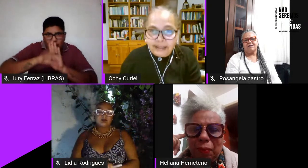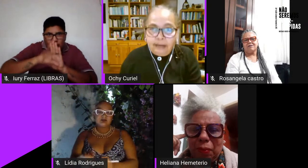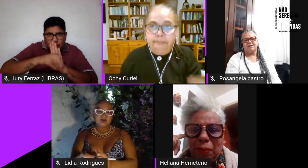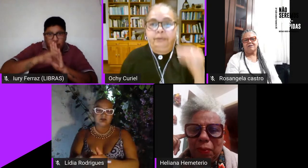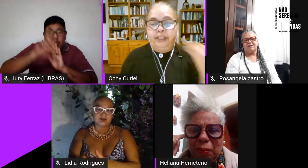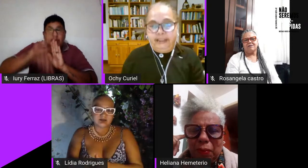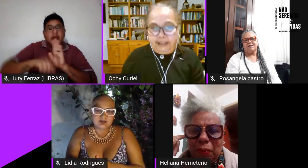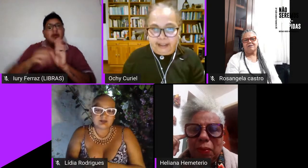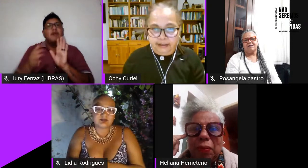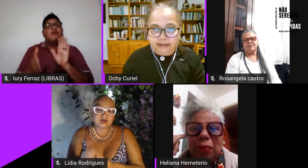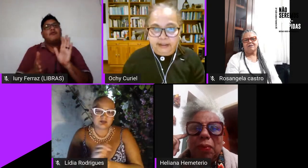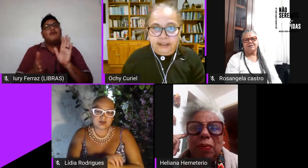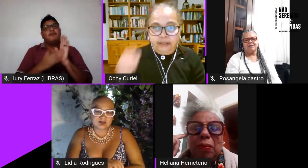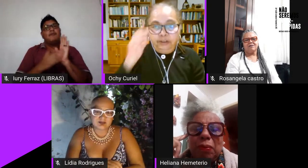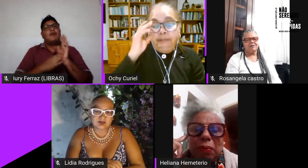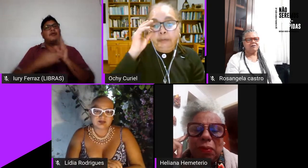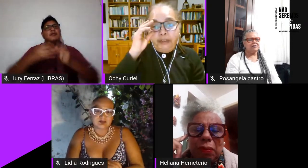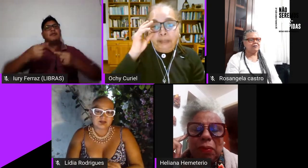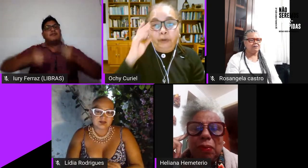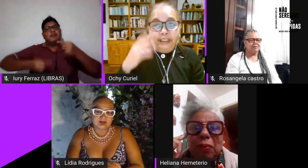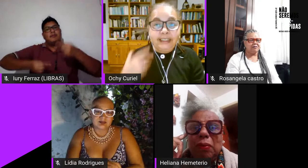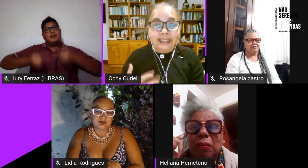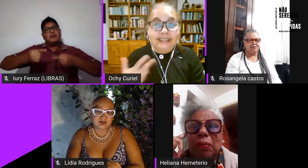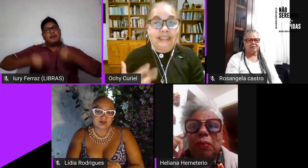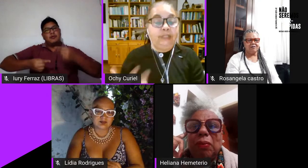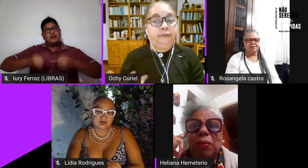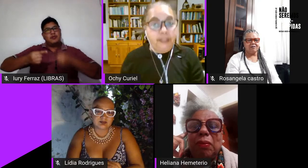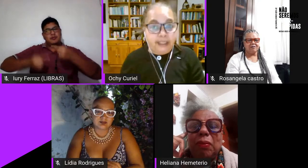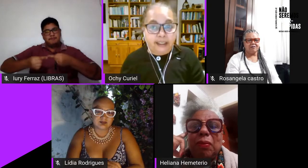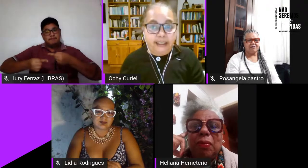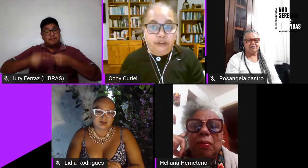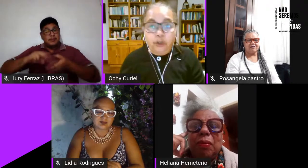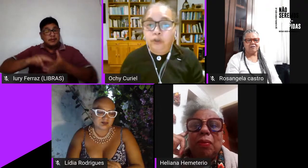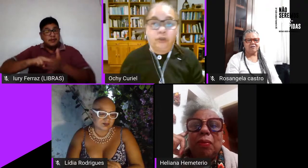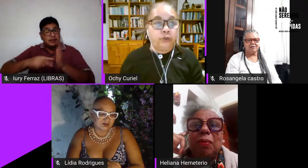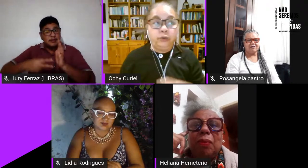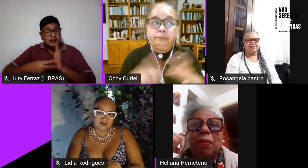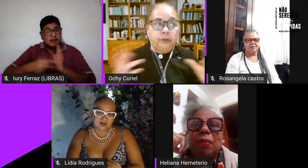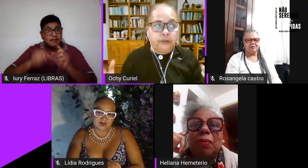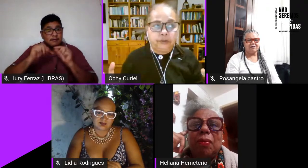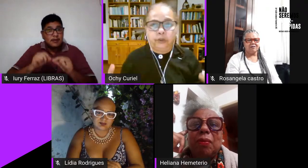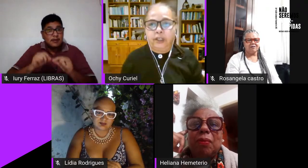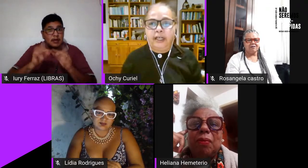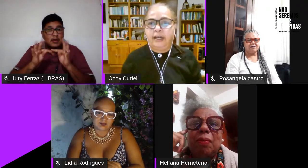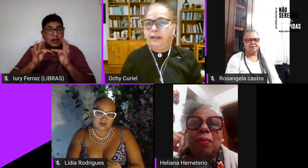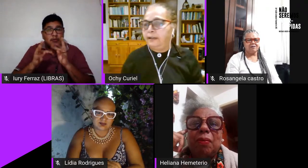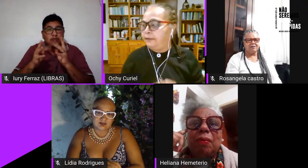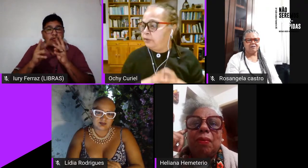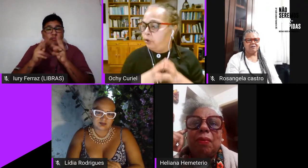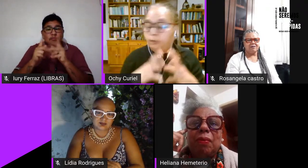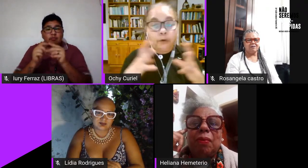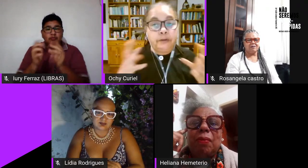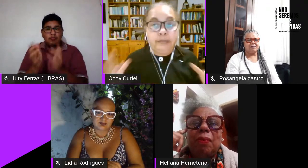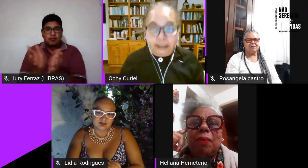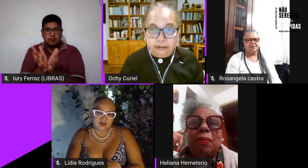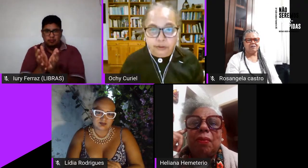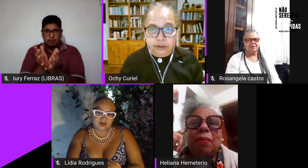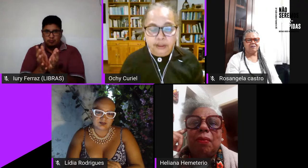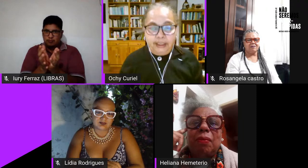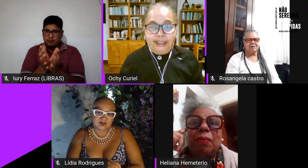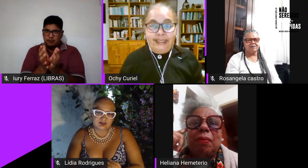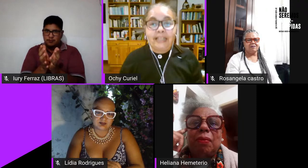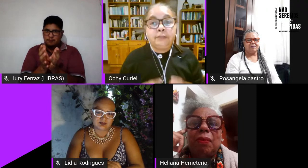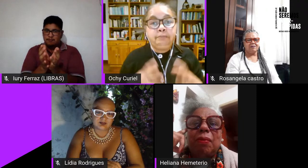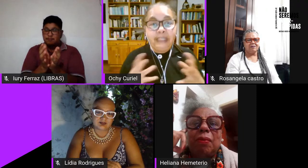proposta política e uma proposta política significa que todo grupo todo movimento